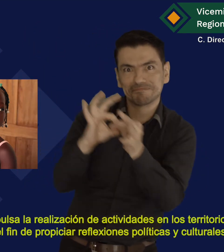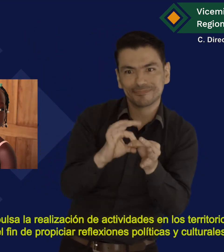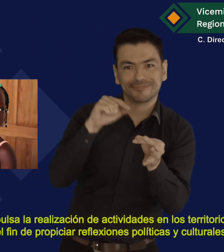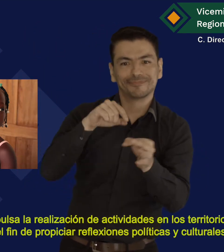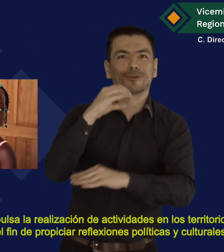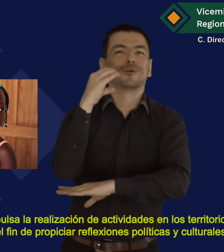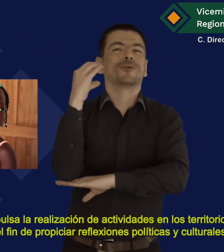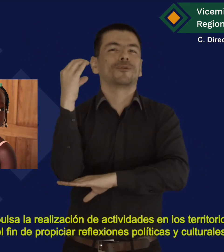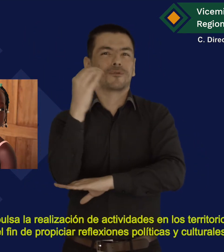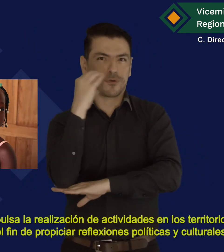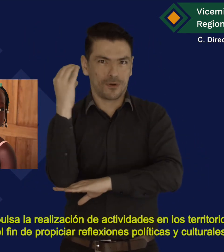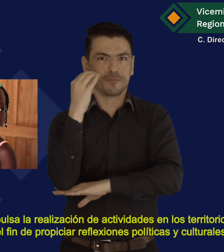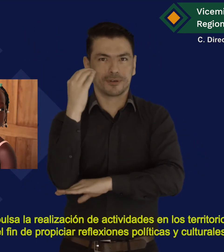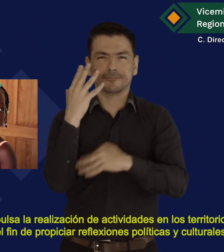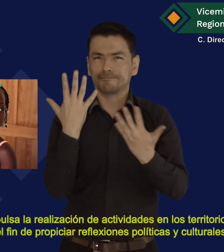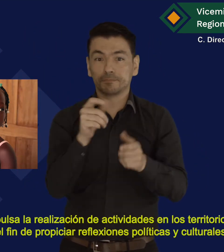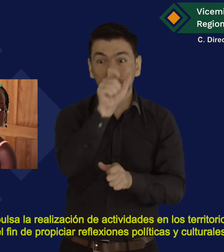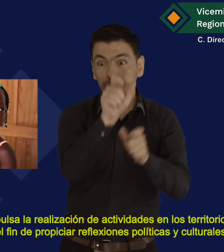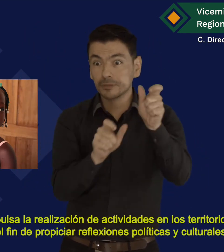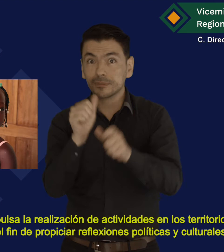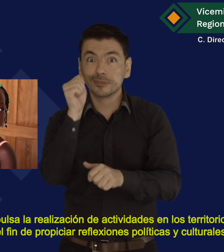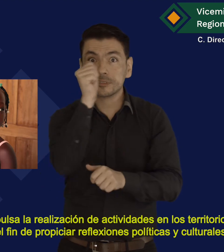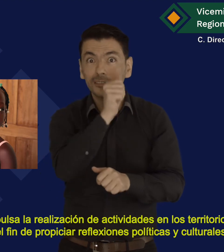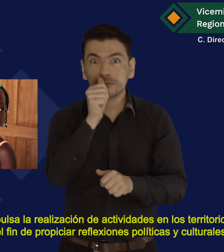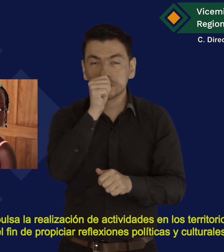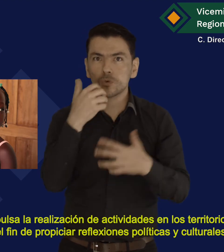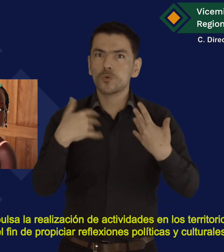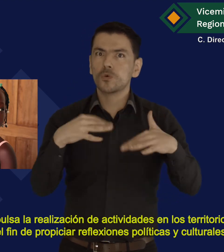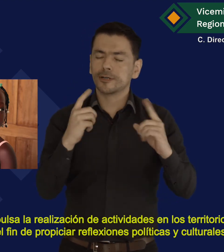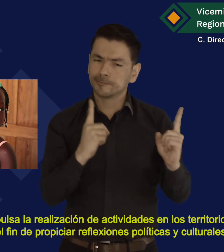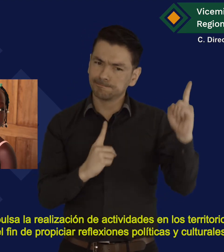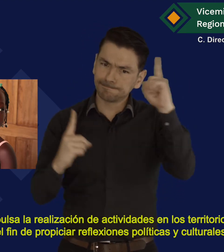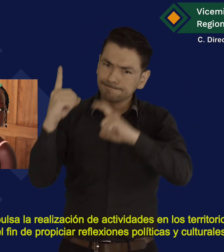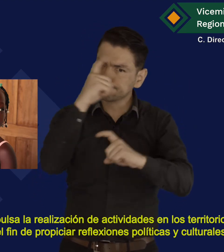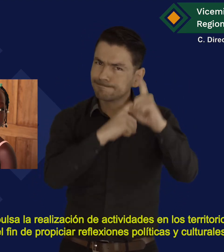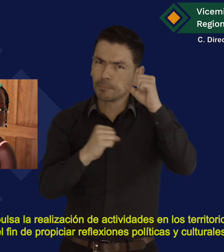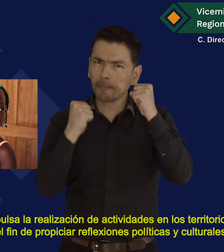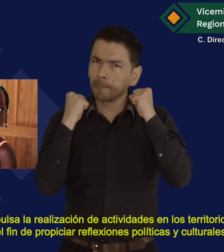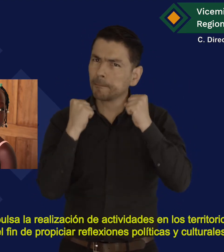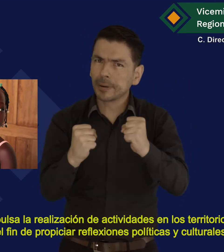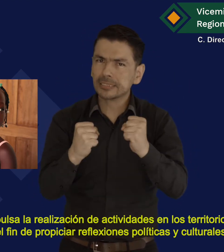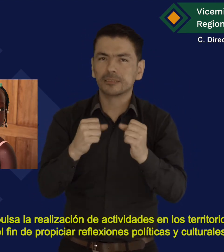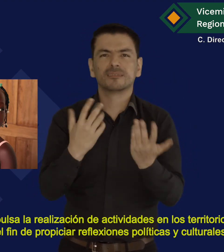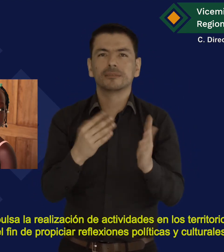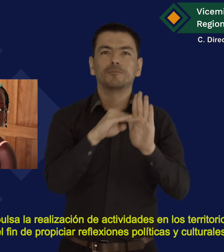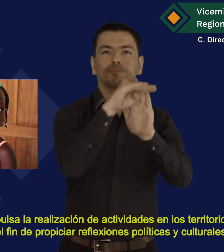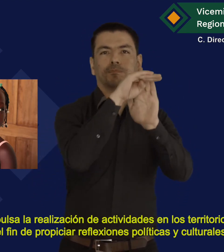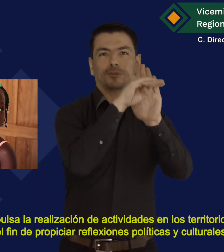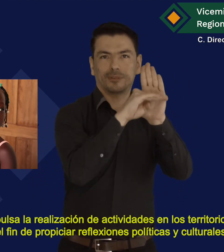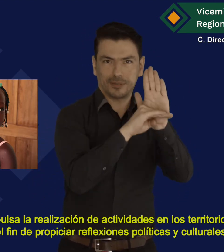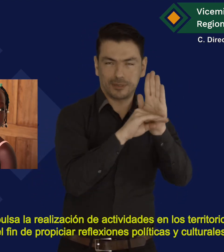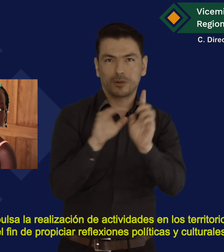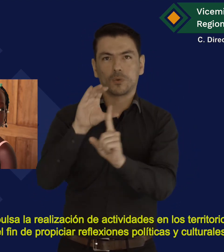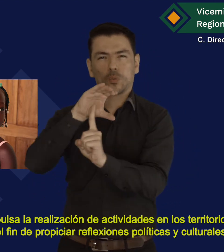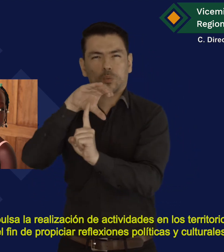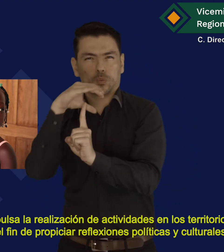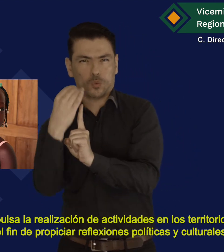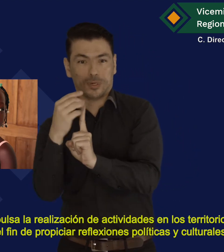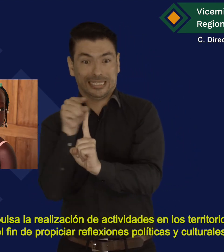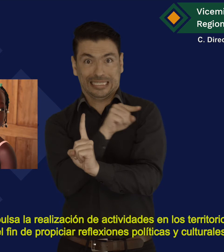Se impulsa la realización de actividades en los territorios con el fin de propiciar reflexiones políticas y culturales